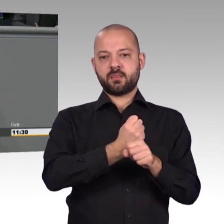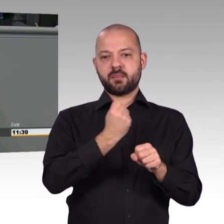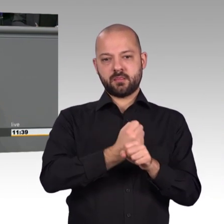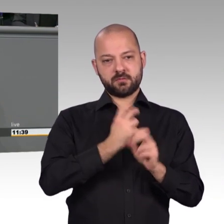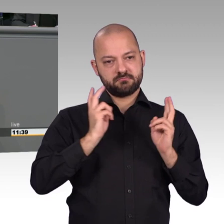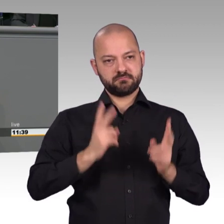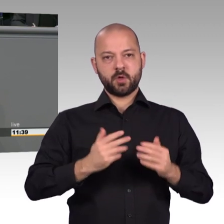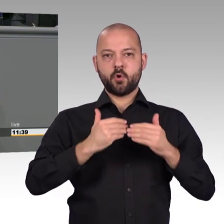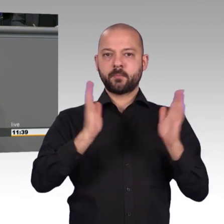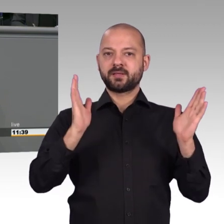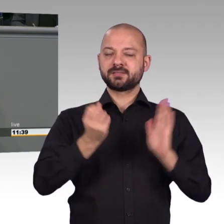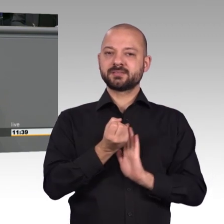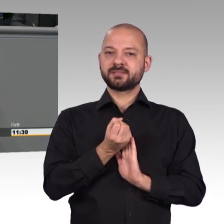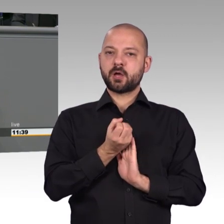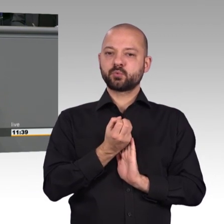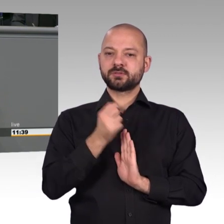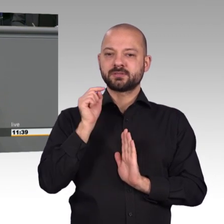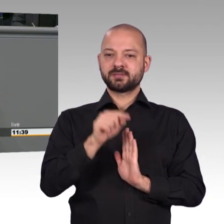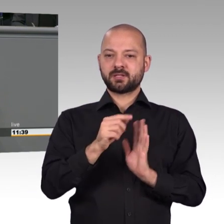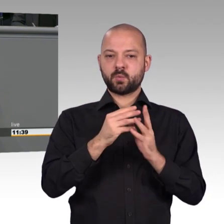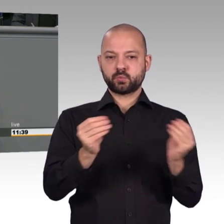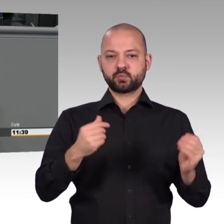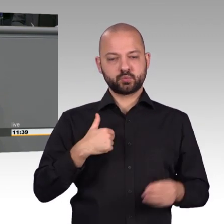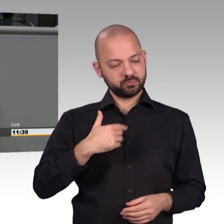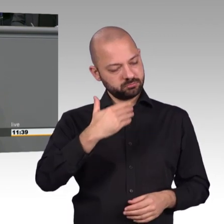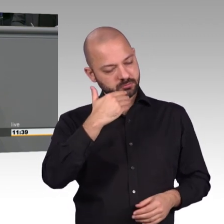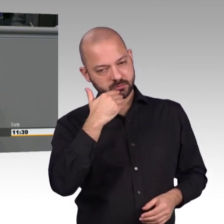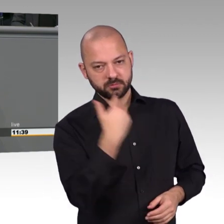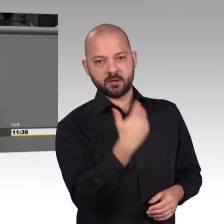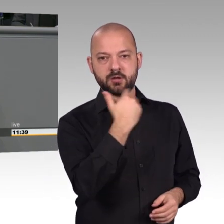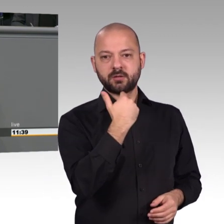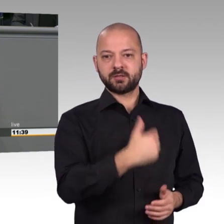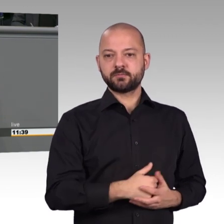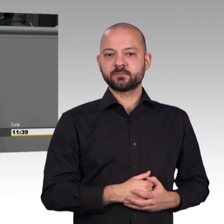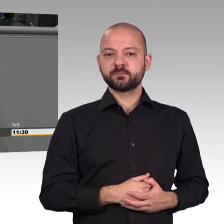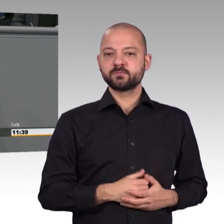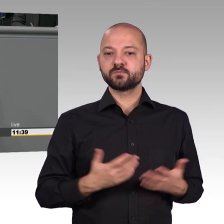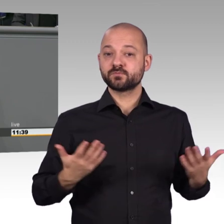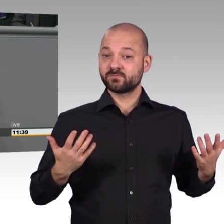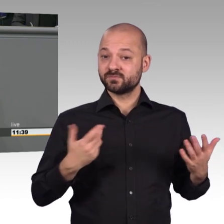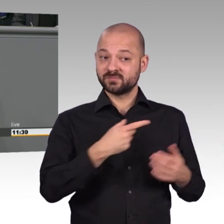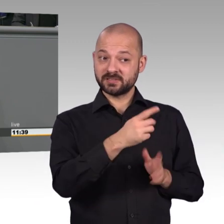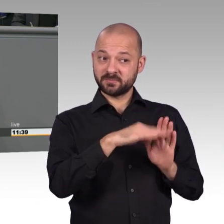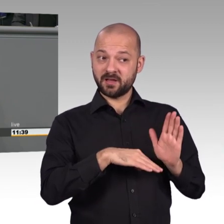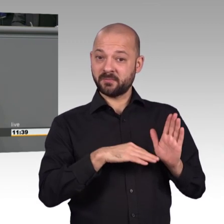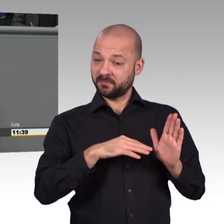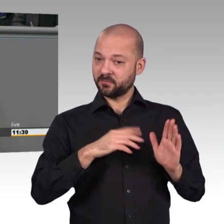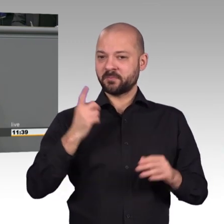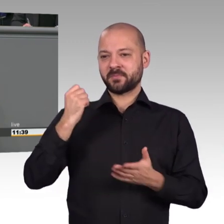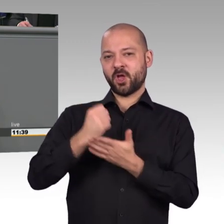Das Recht auf Verschlüsselung für elektronische Kommunikation muss kommen. Staatliches Handeln darf niemals zur Schwächung der IT-Sicherheit beitragen.